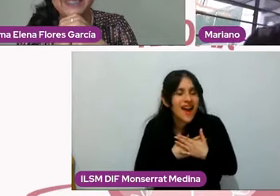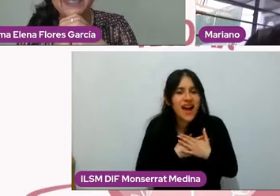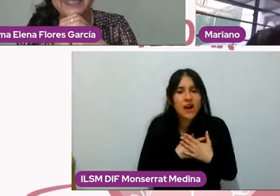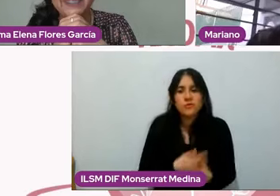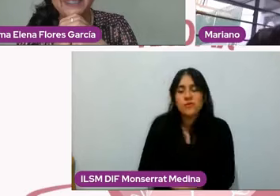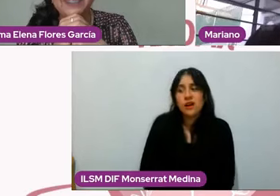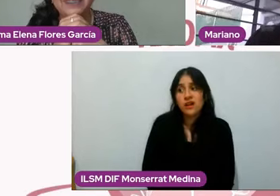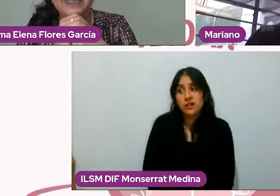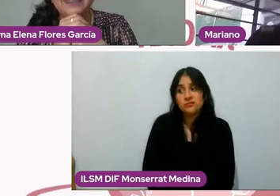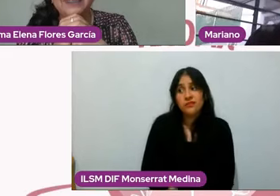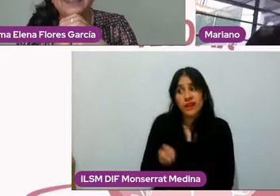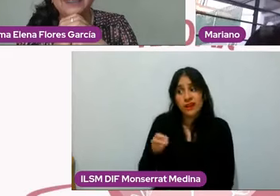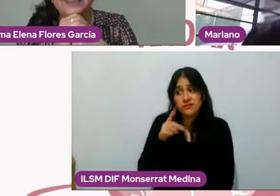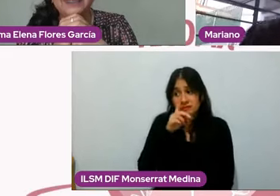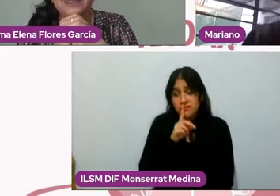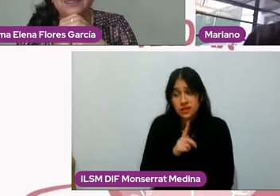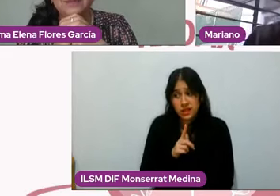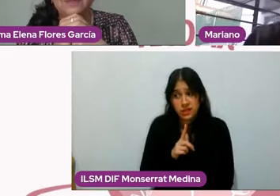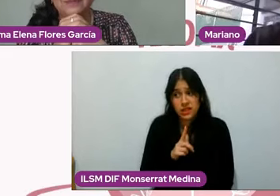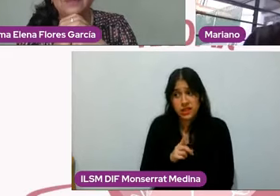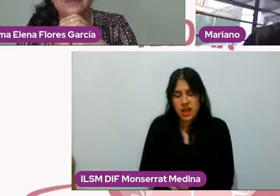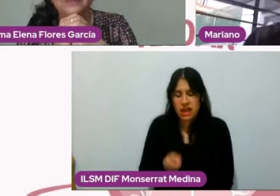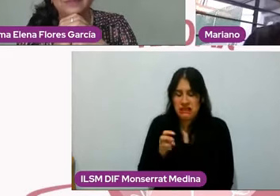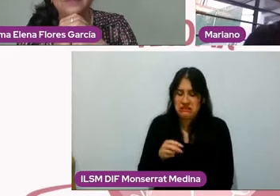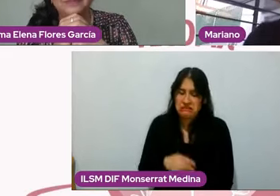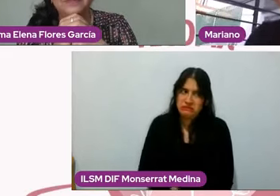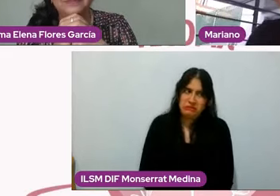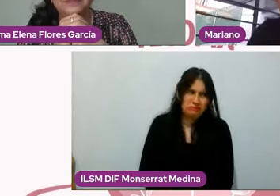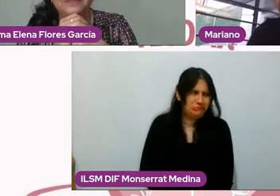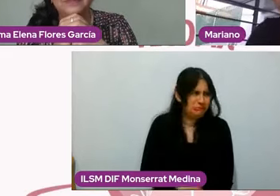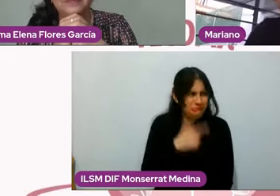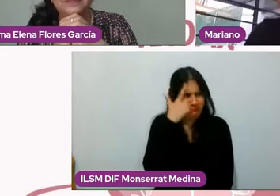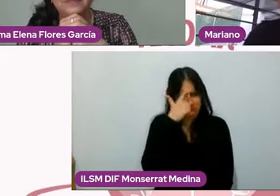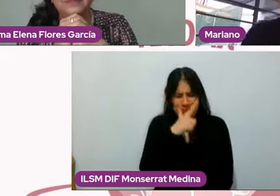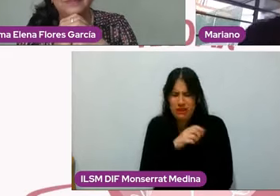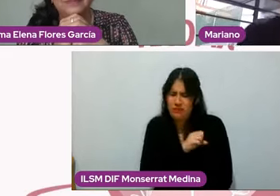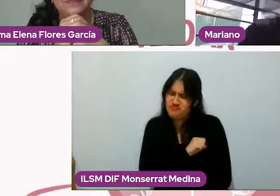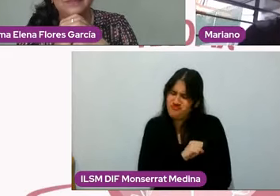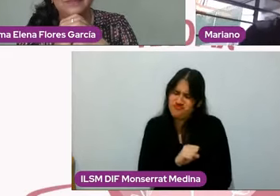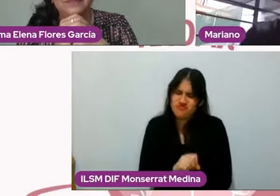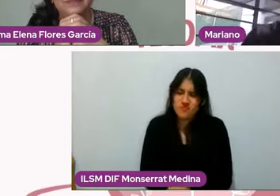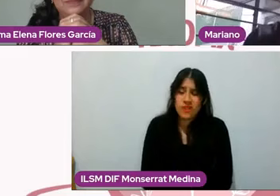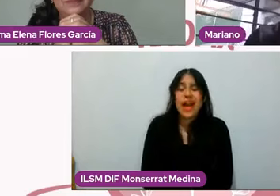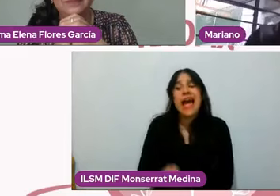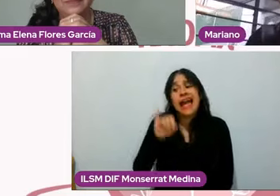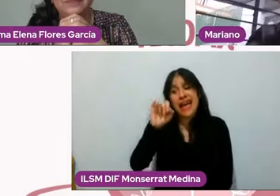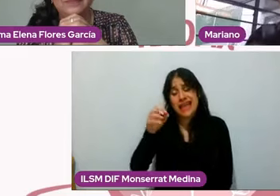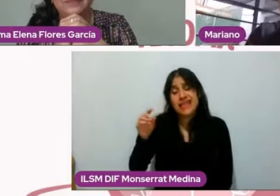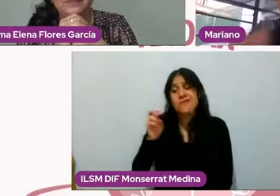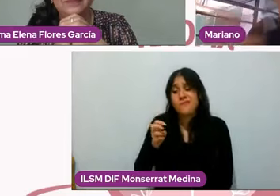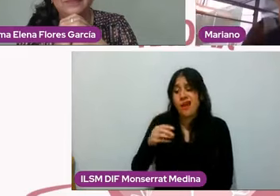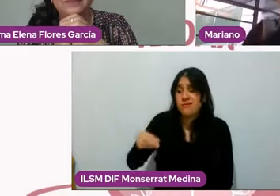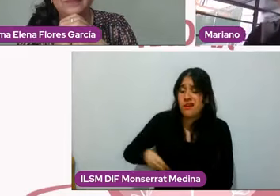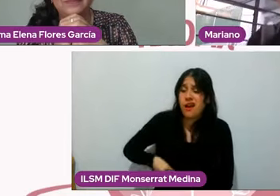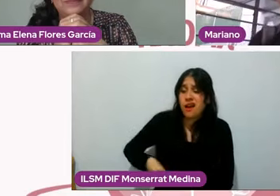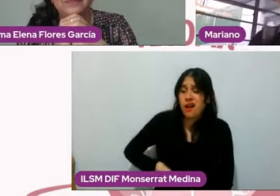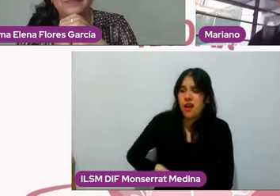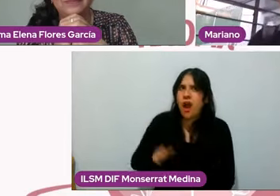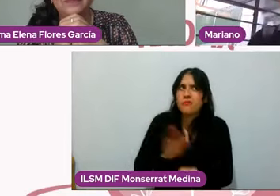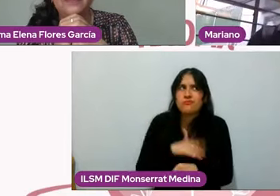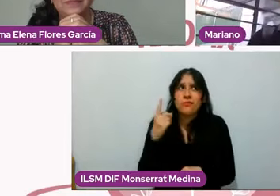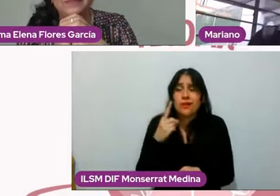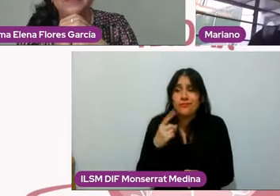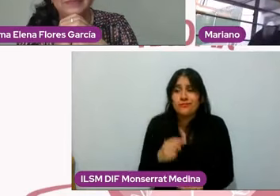ahí están cometiendo una falta ética y quizás ahí sí la culpa los va a alcanzar, ¿por qué? Porque están mintiendo,